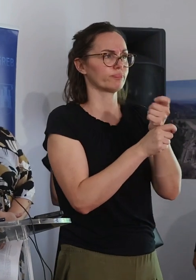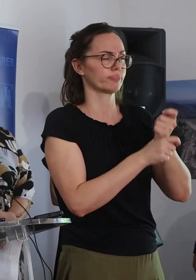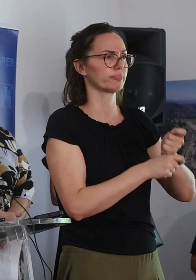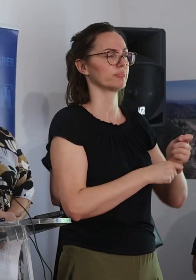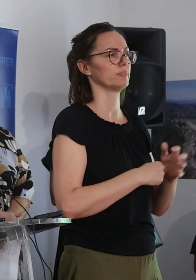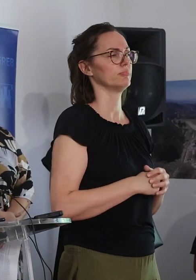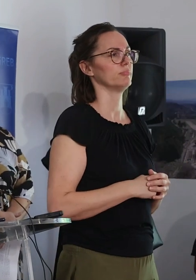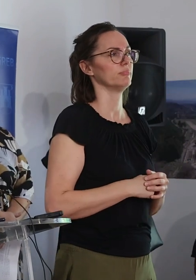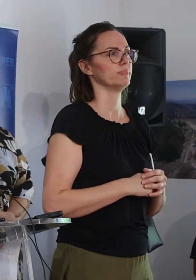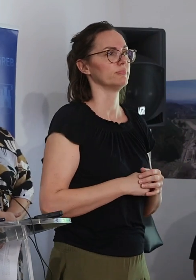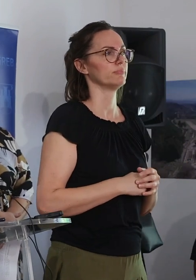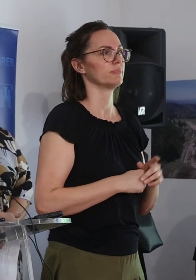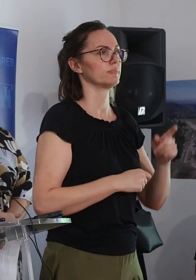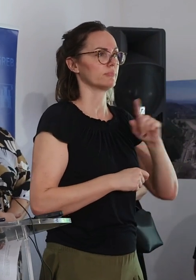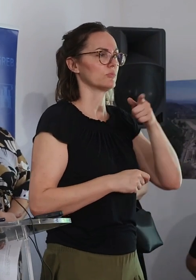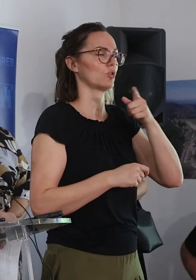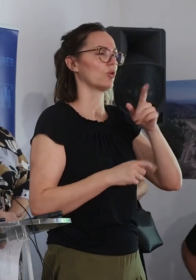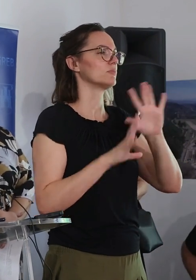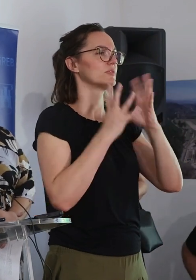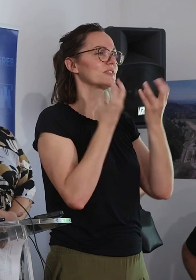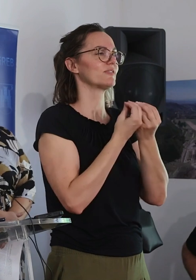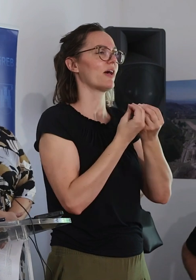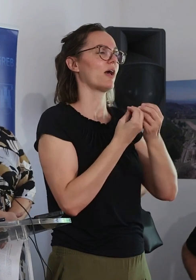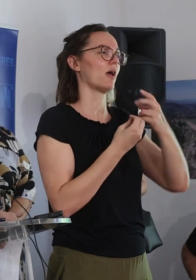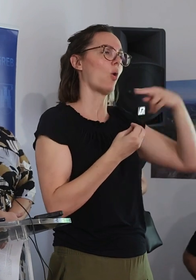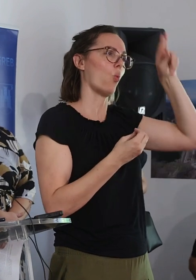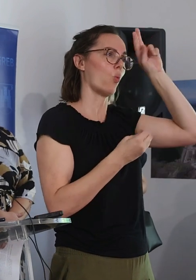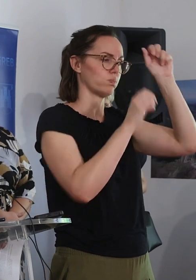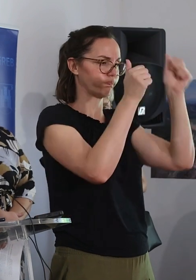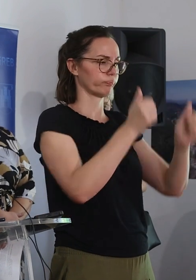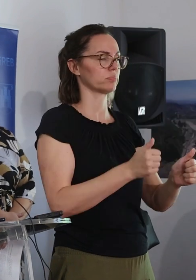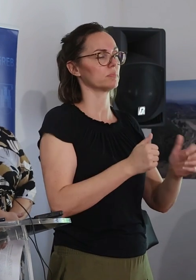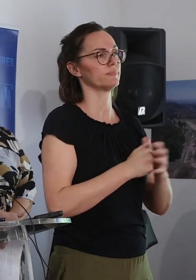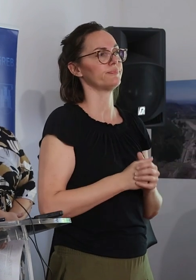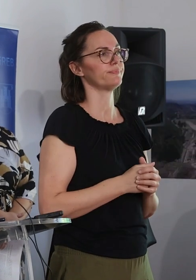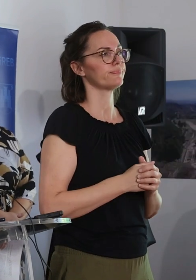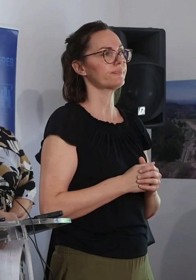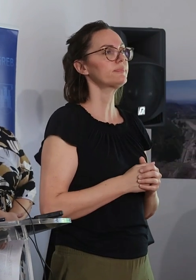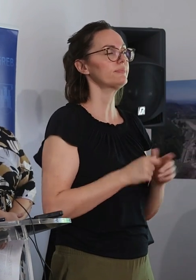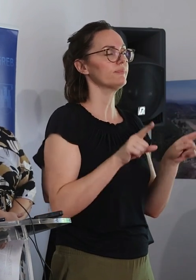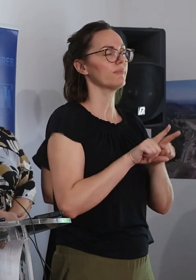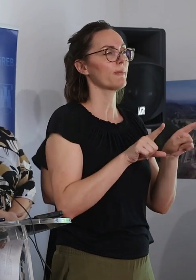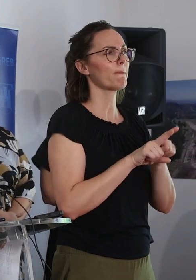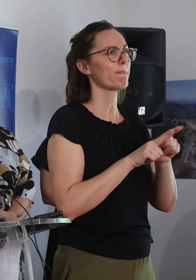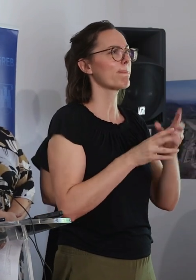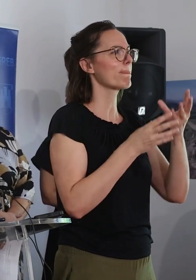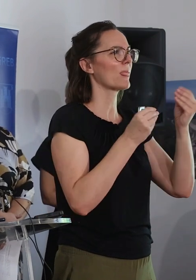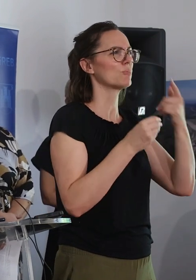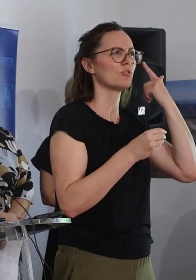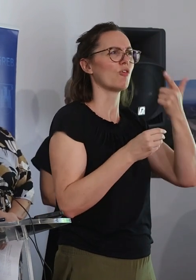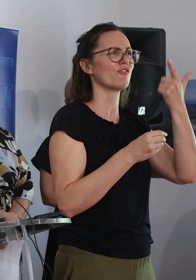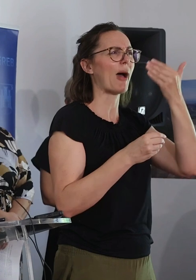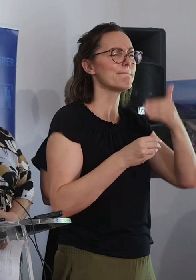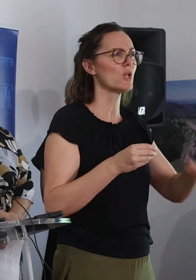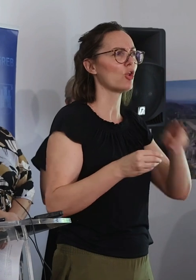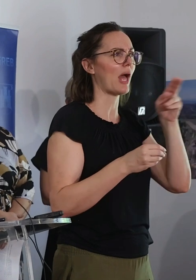kulturnu baštinu vezano za postav muzeja. Čuli ste isto tako da je velika većina od ovih 2 milijuna evra